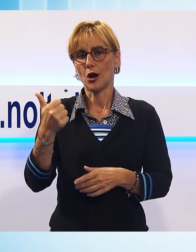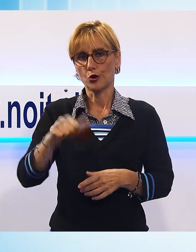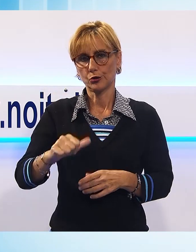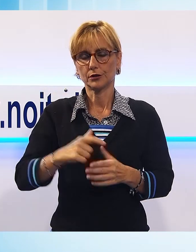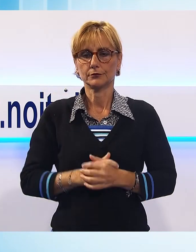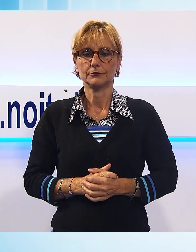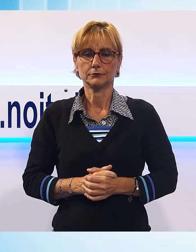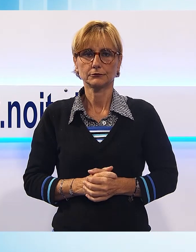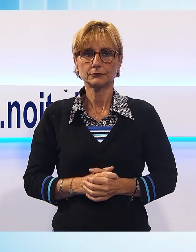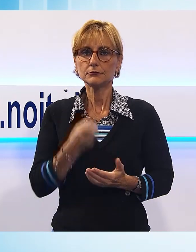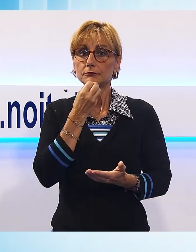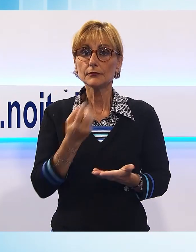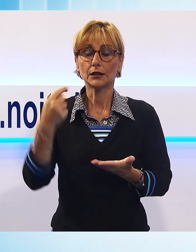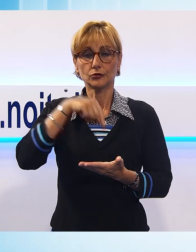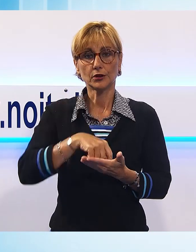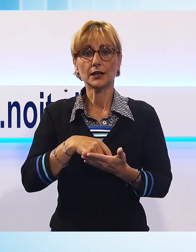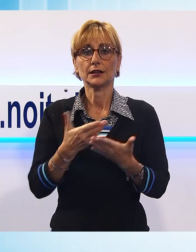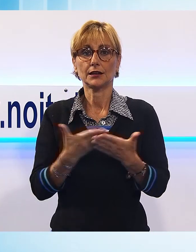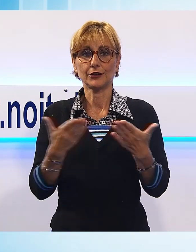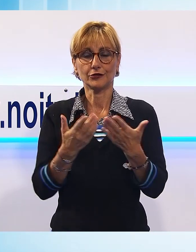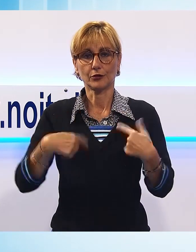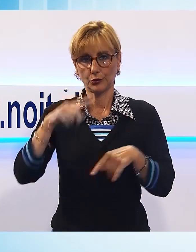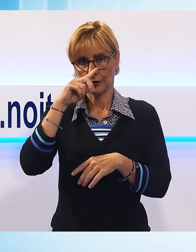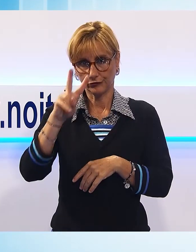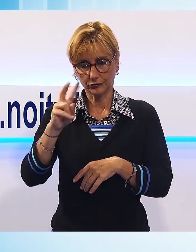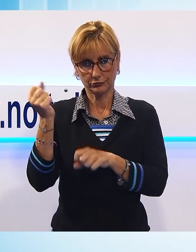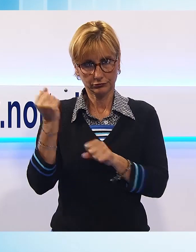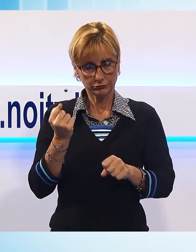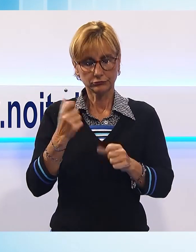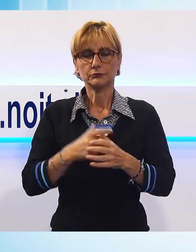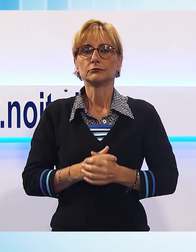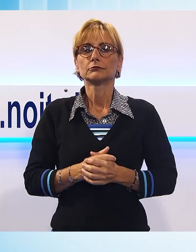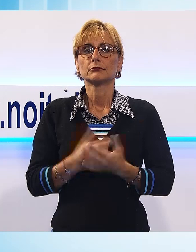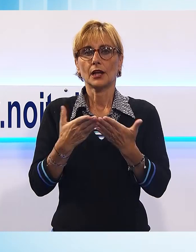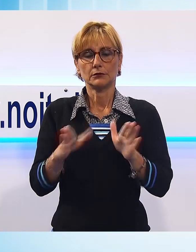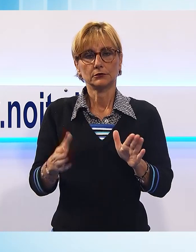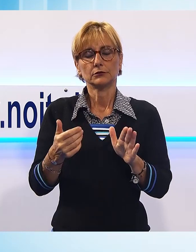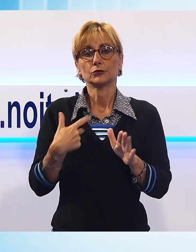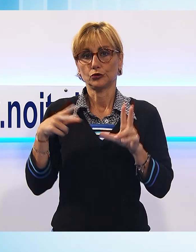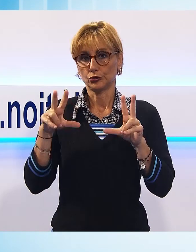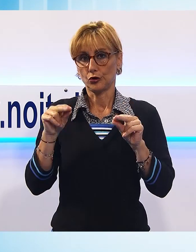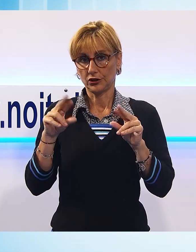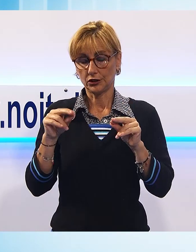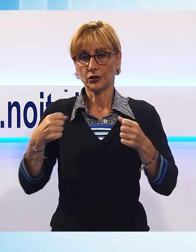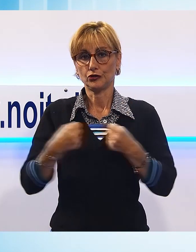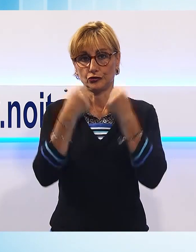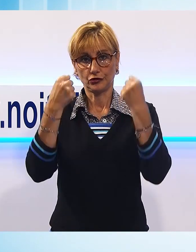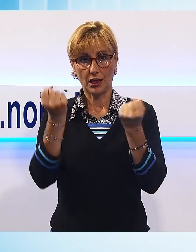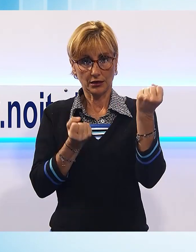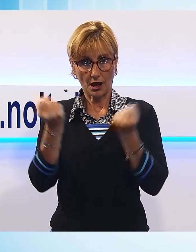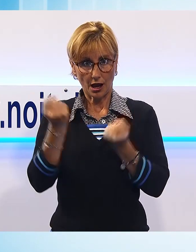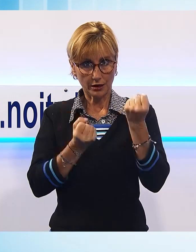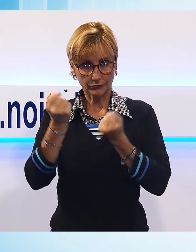Ben trovati a questa nuova edizione del TGNO, in apertura la notizia di un incidente sul lavoro che si è